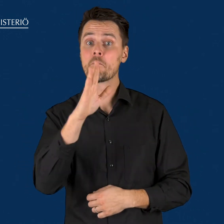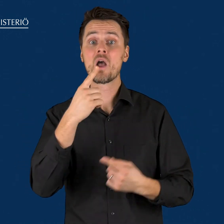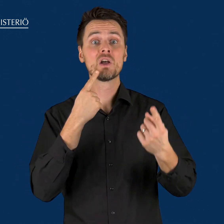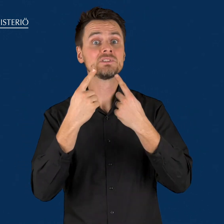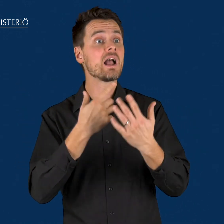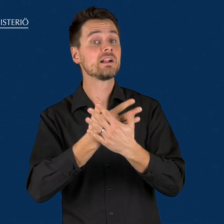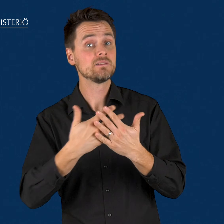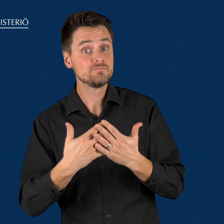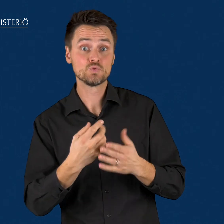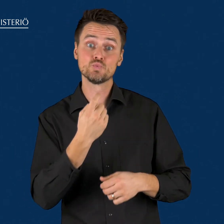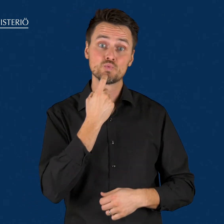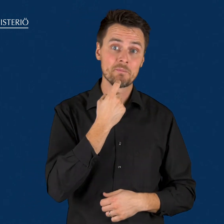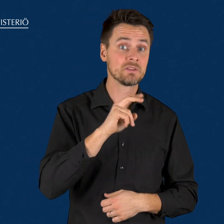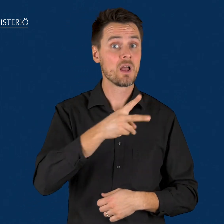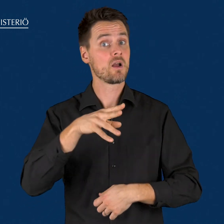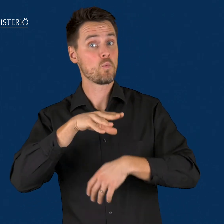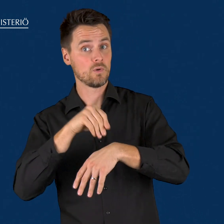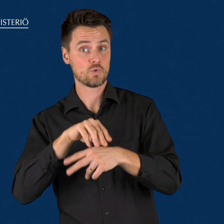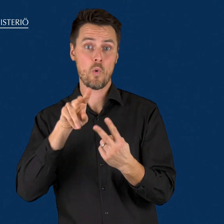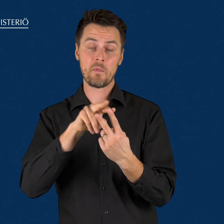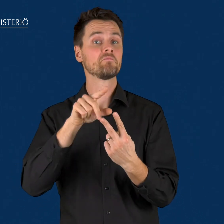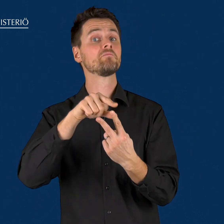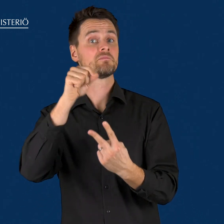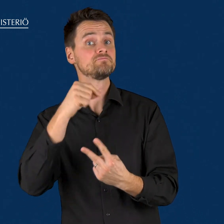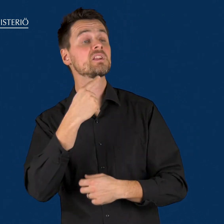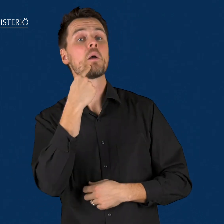asiointikielekseen suomen tai ruotsin väestötietojärjestelmään.